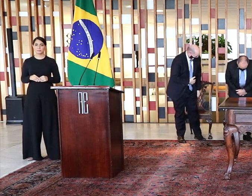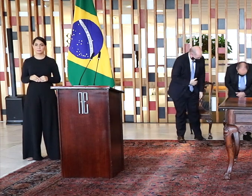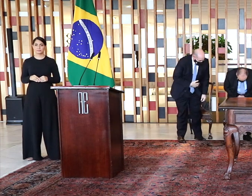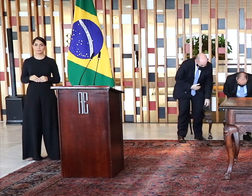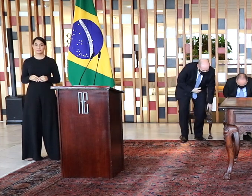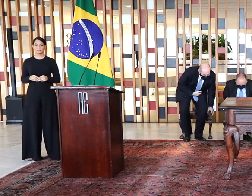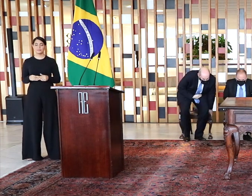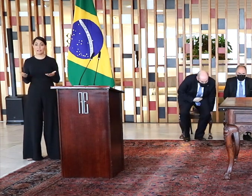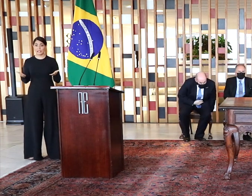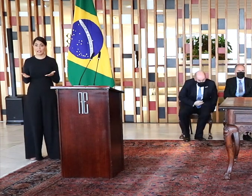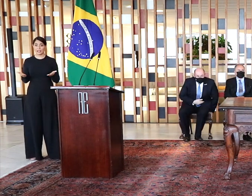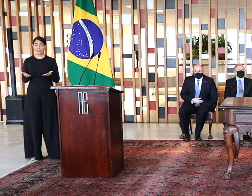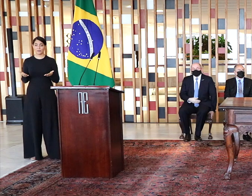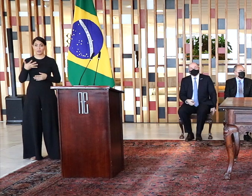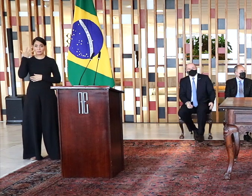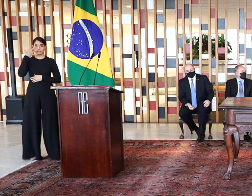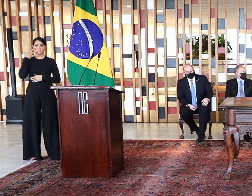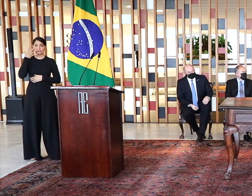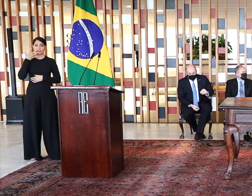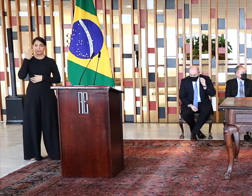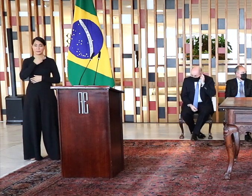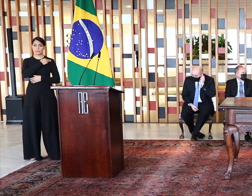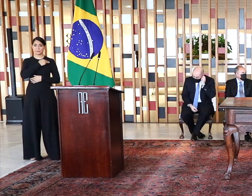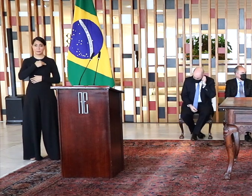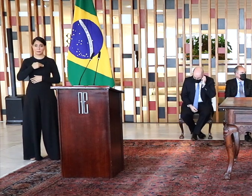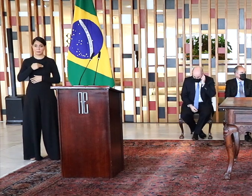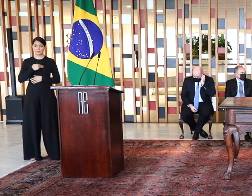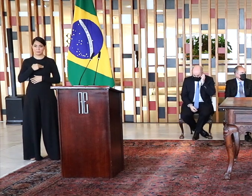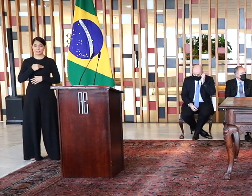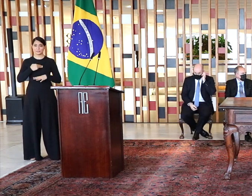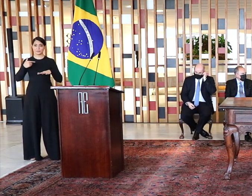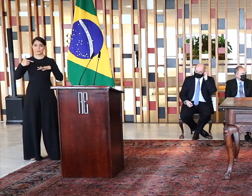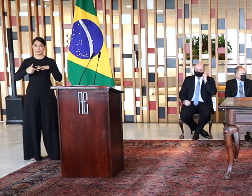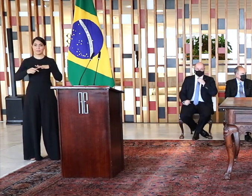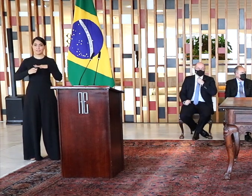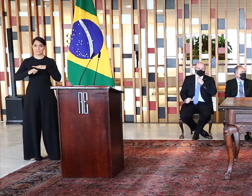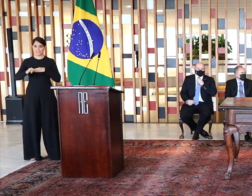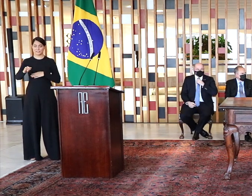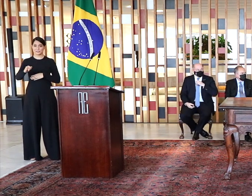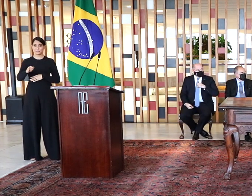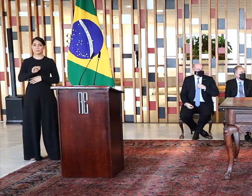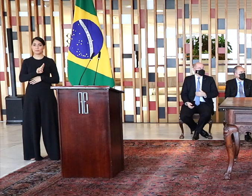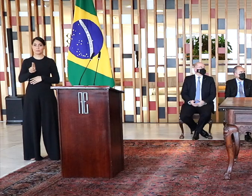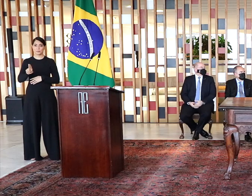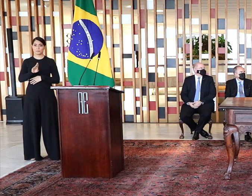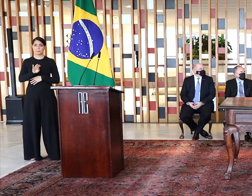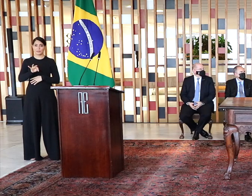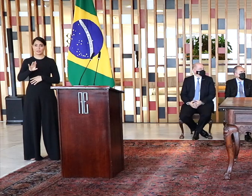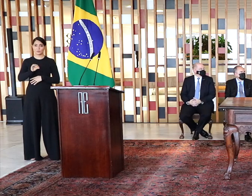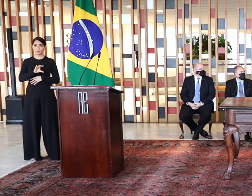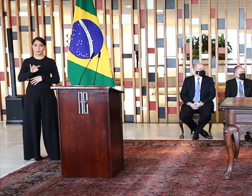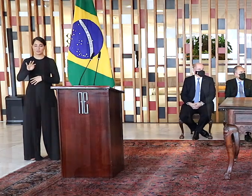Neste momento, fará uso da palavra o ministro de Estado de Minas e Energia, Bento Costa Lima Leite de